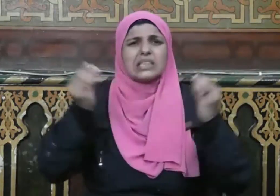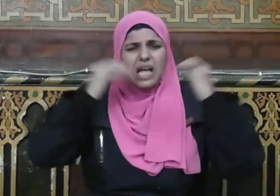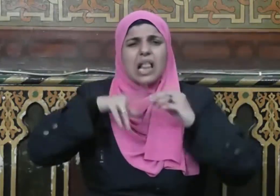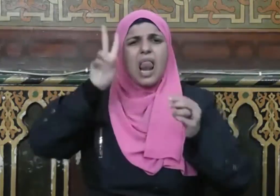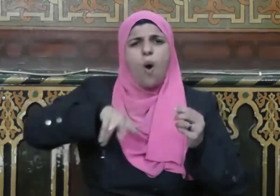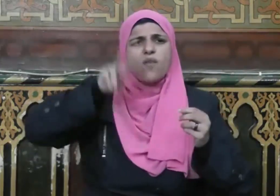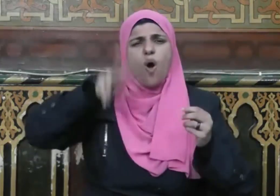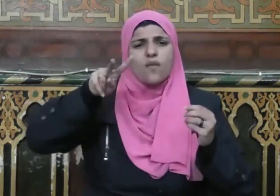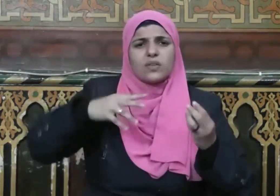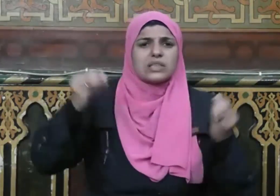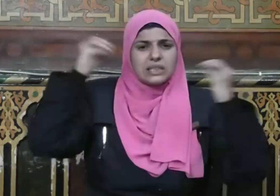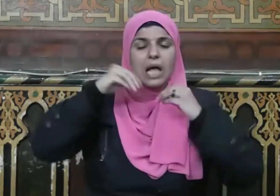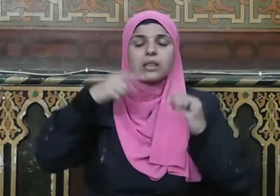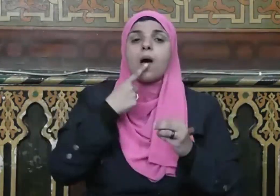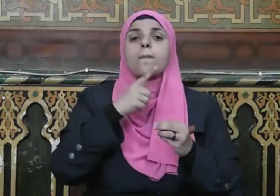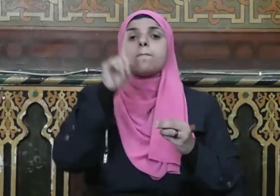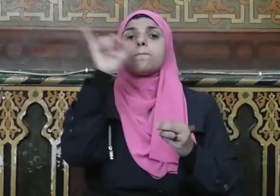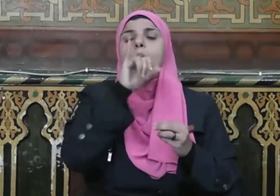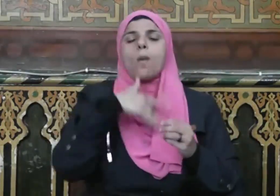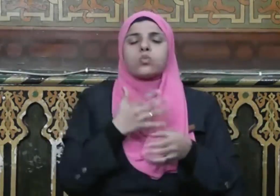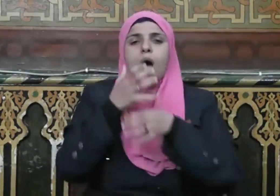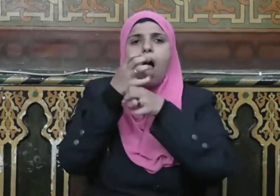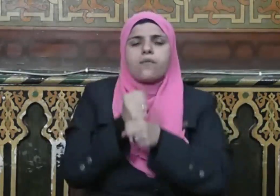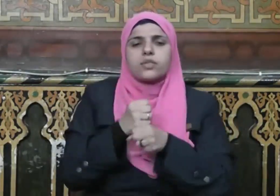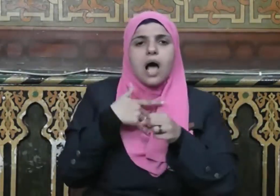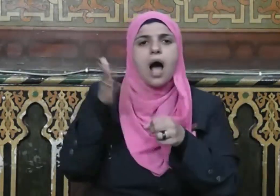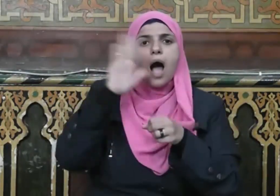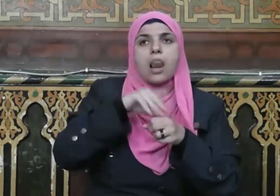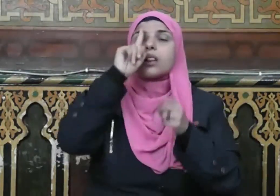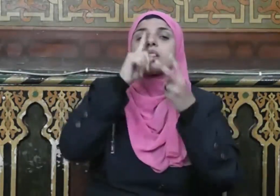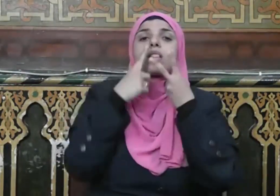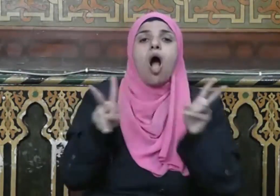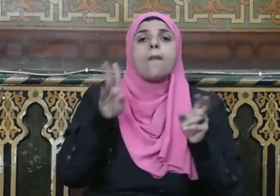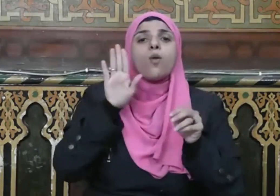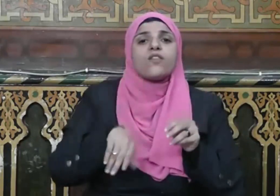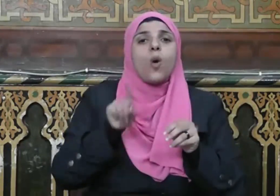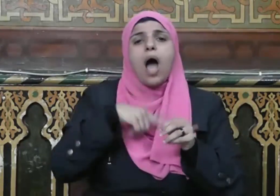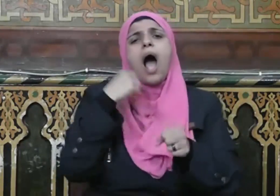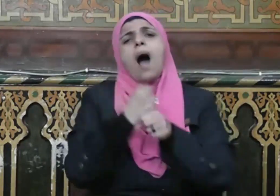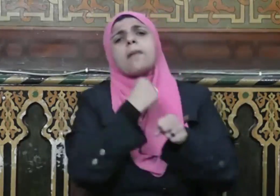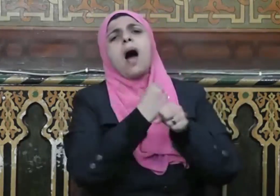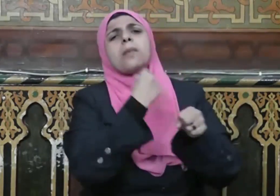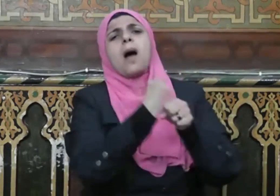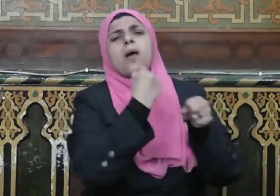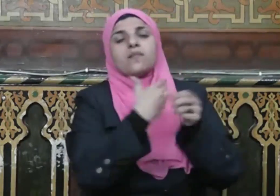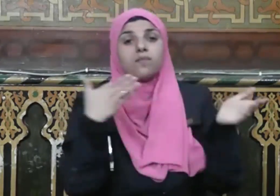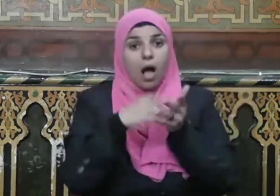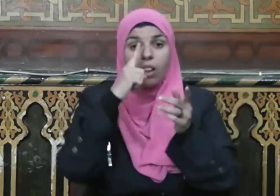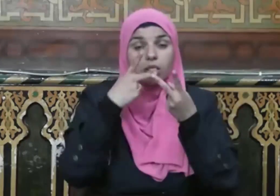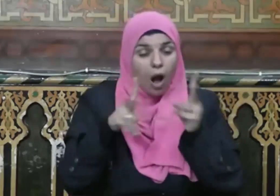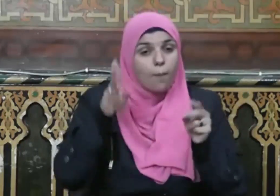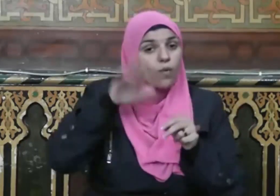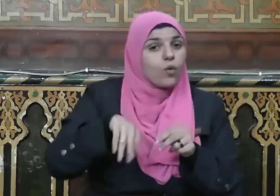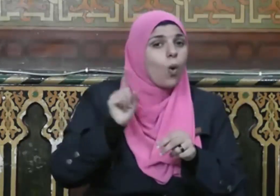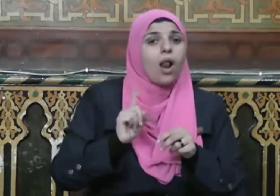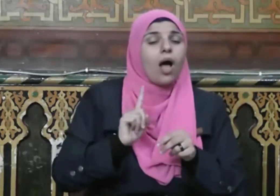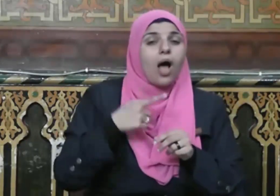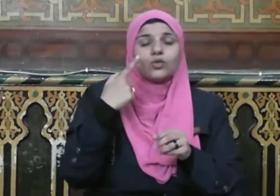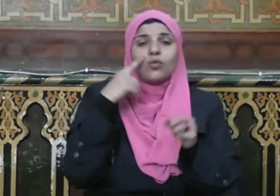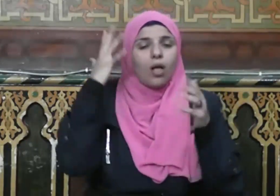بقدر ما يهتم بقبول العمل من عدمه وبقدر ما ينعكس على